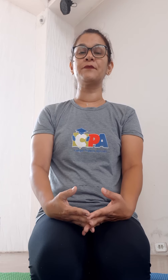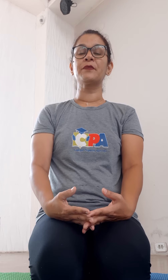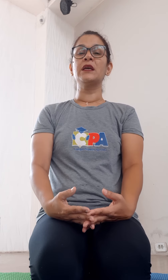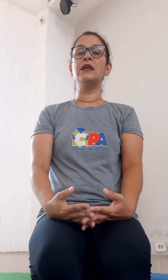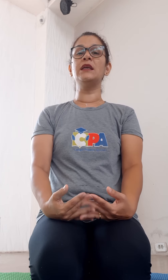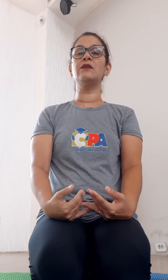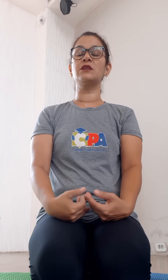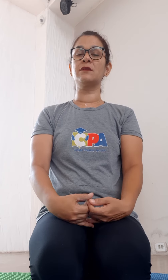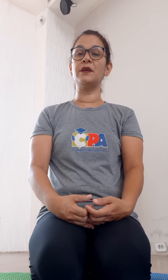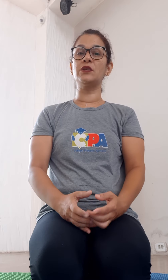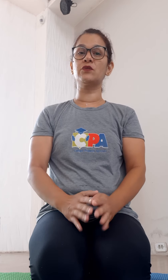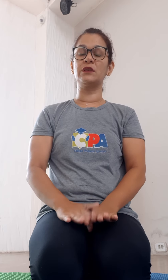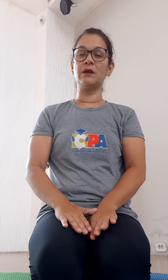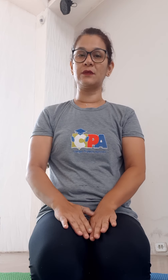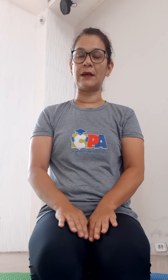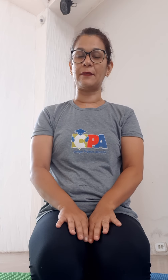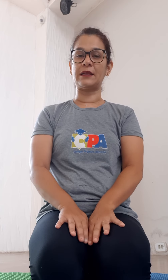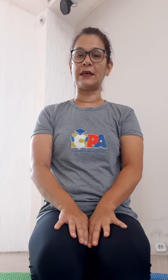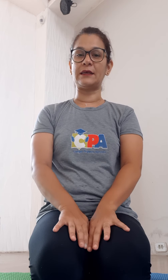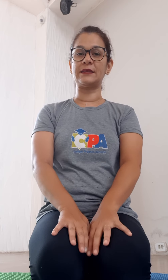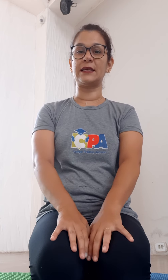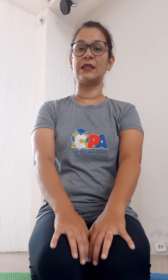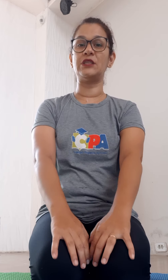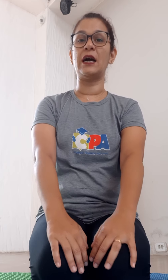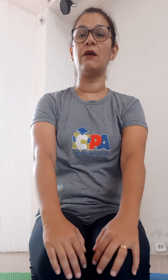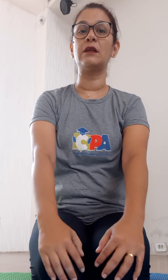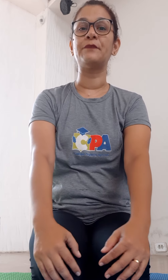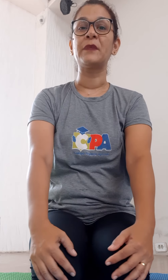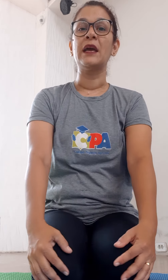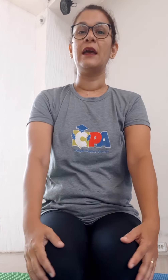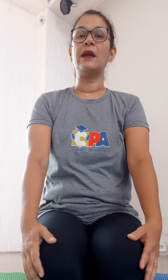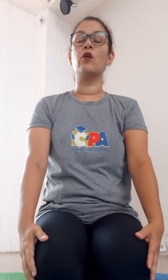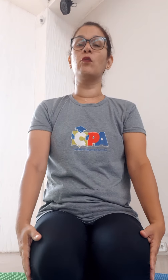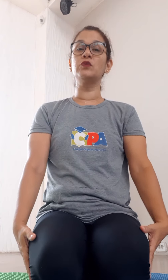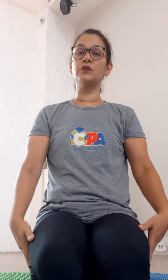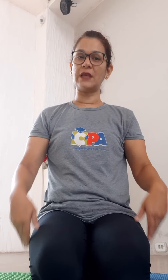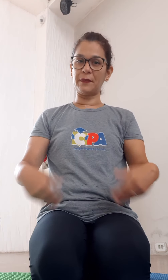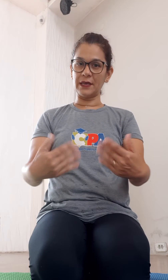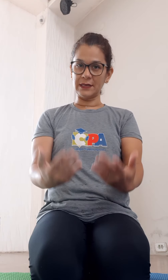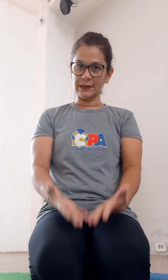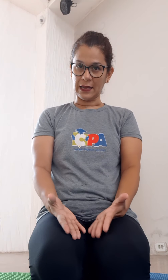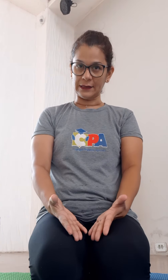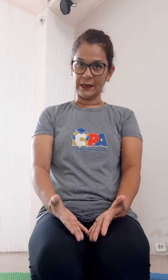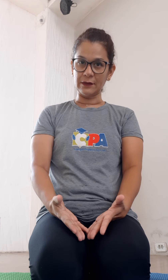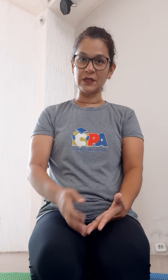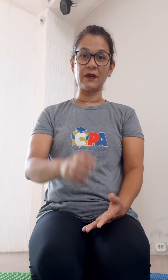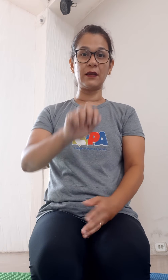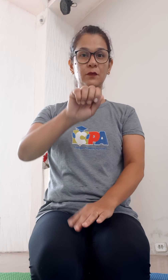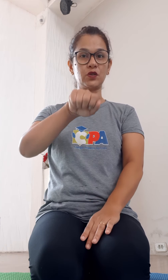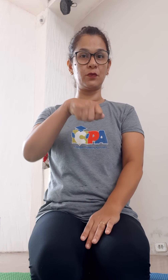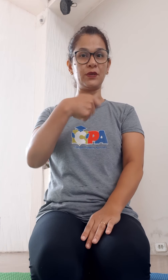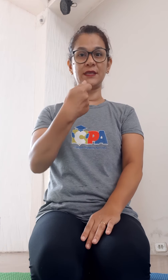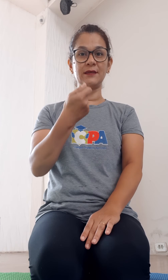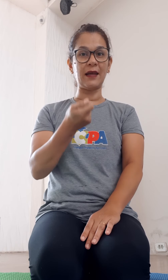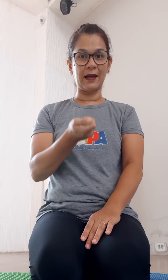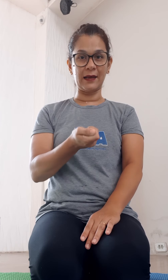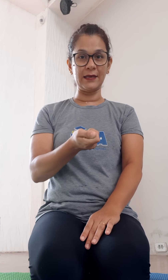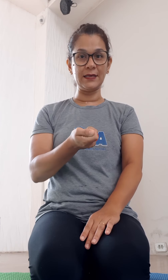e nós também estudamos na sala de aula como nos apresentar, né? Nós falamos sobre os sinais,